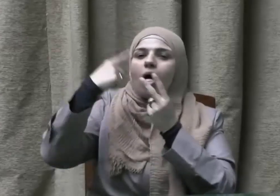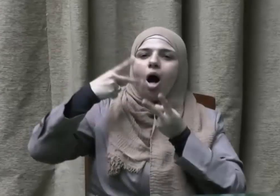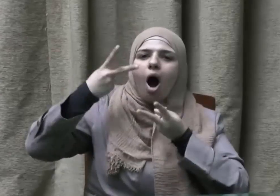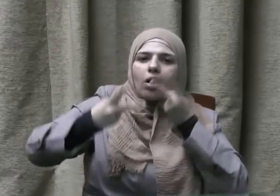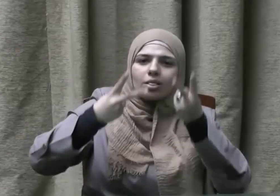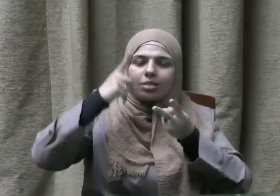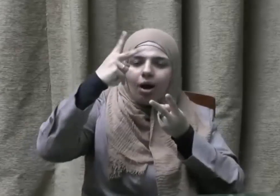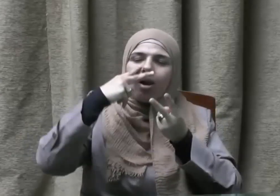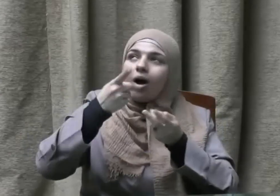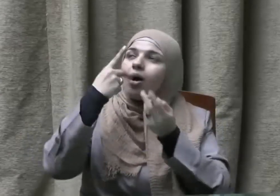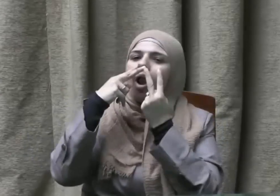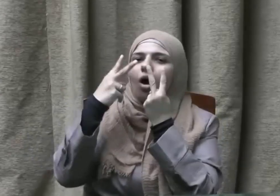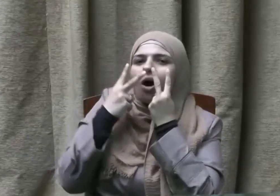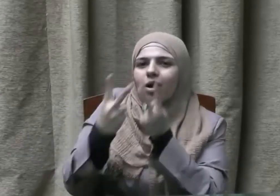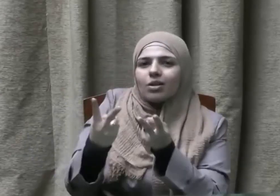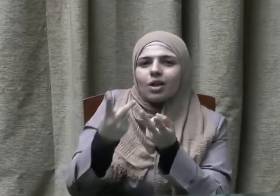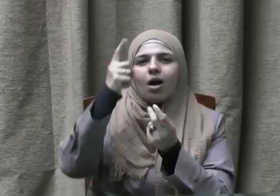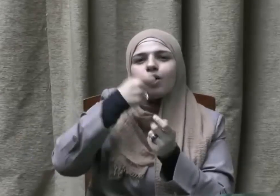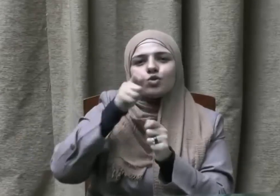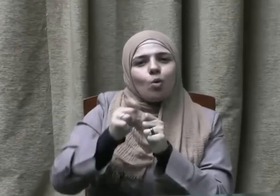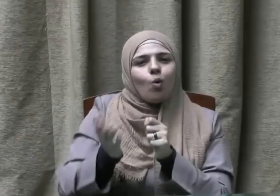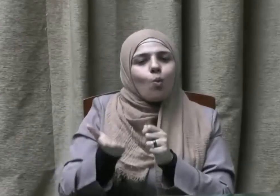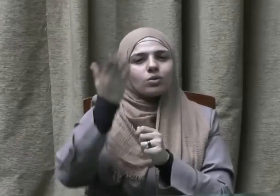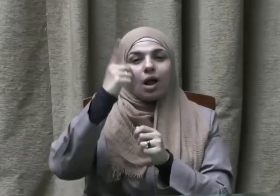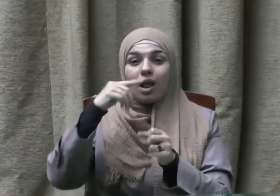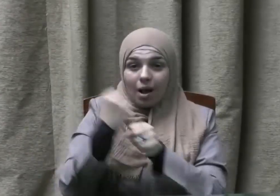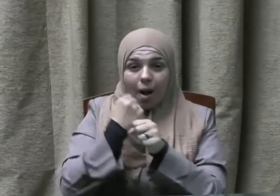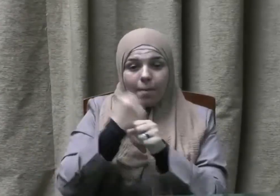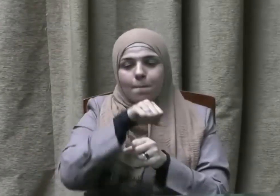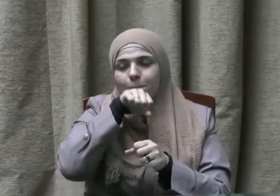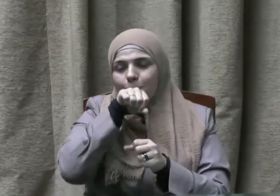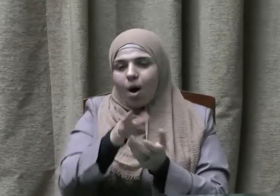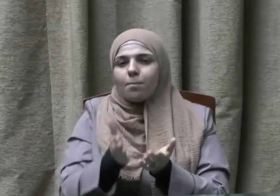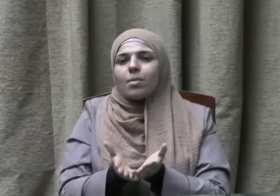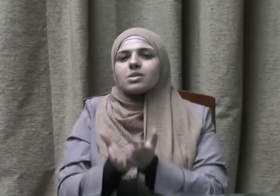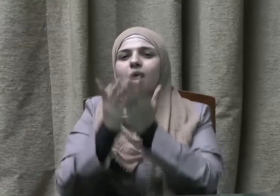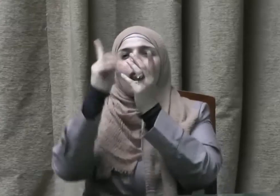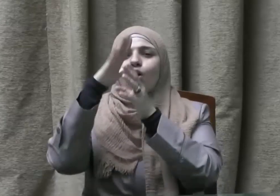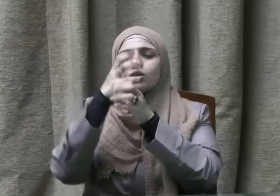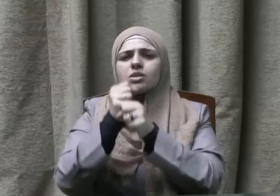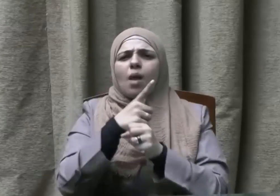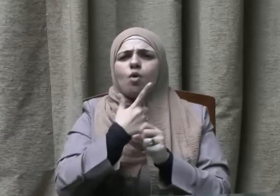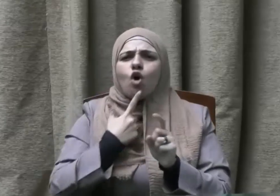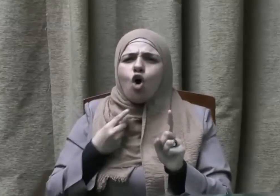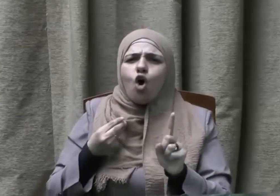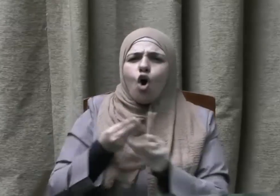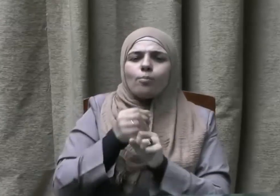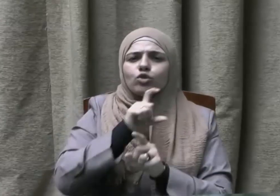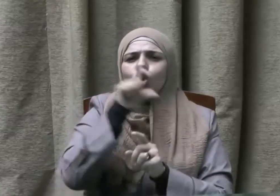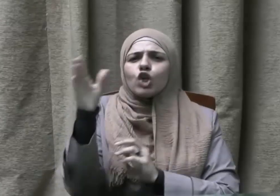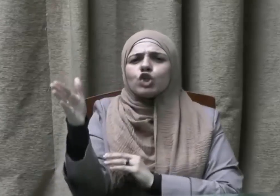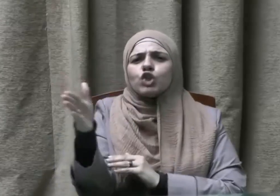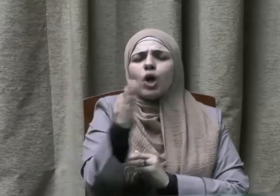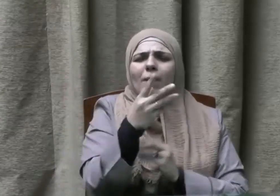كان رسول الله صلى الله عليه وسلم يصوم حتى نقول لا يفطر